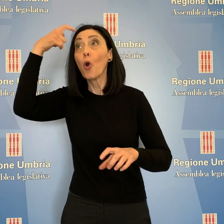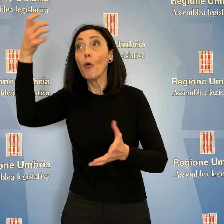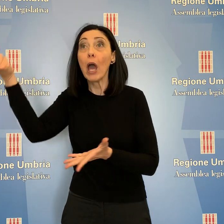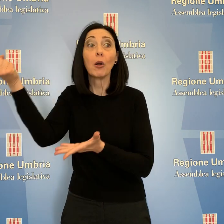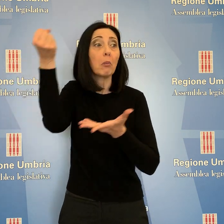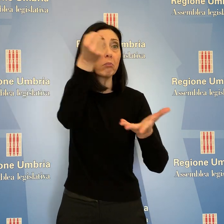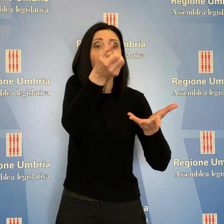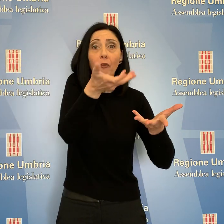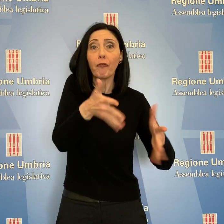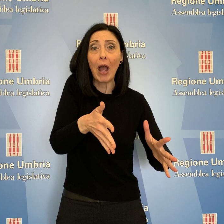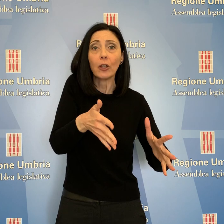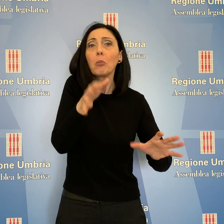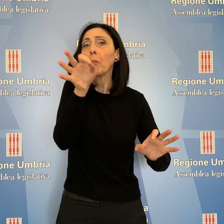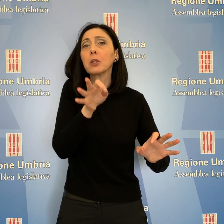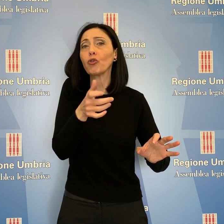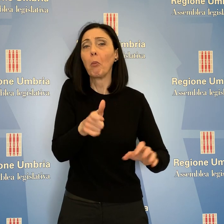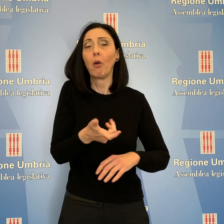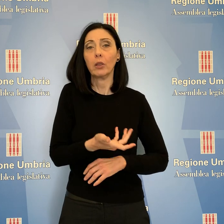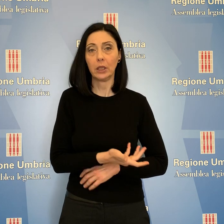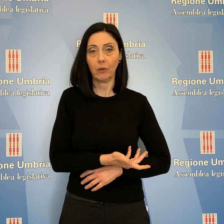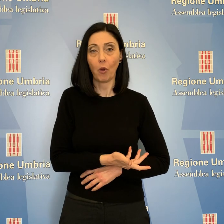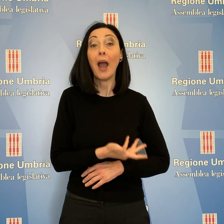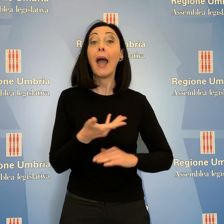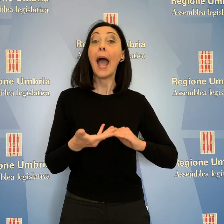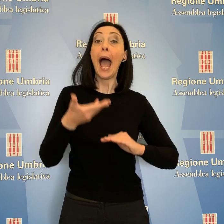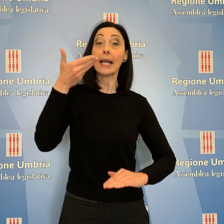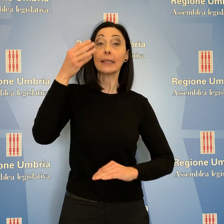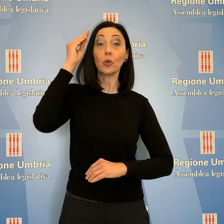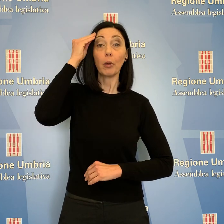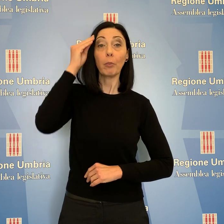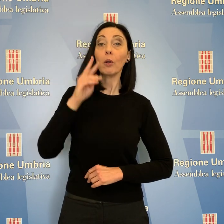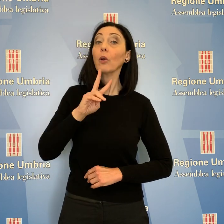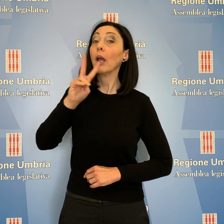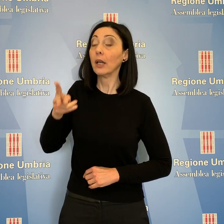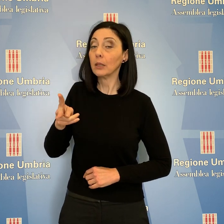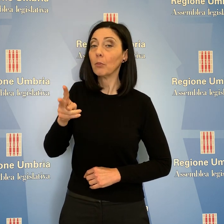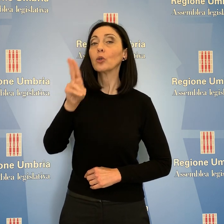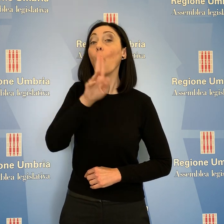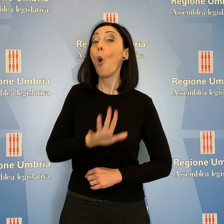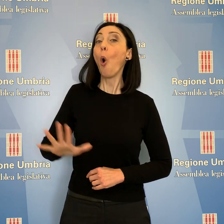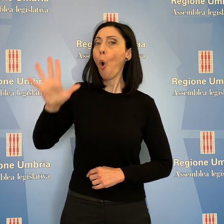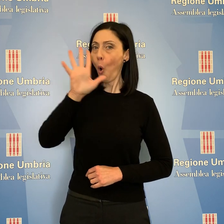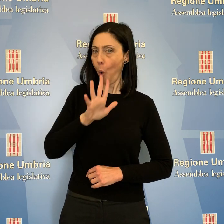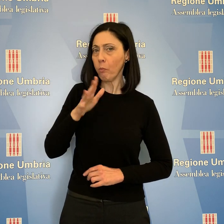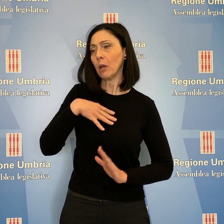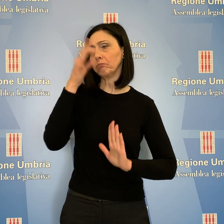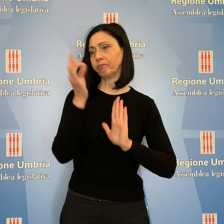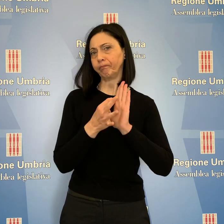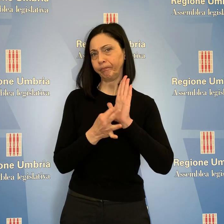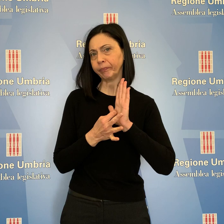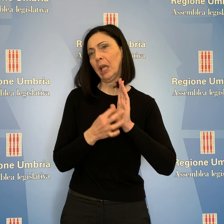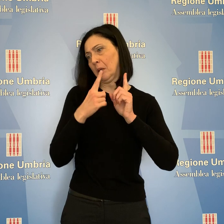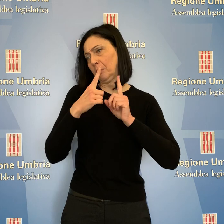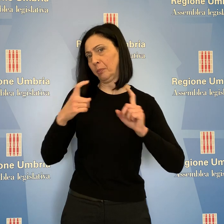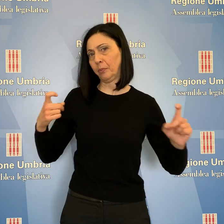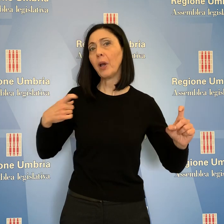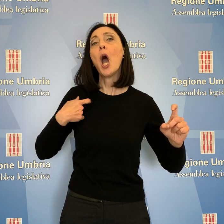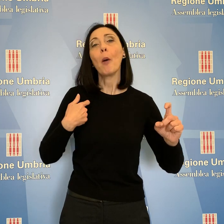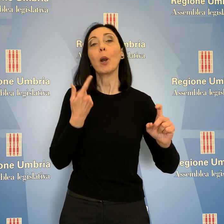nazionale. L'assessore Roberto Morroni ha risposto che la regione Umbria, con una serie di determine, ha assegnato le risorse nazionali